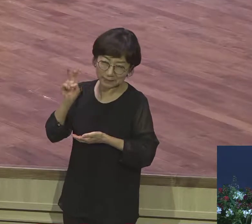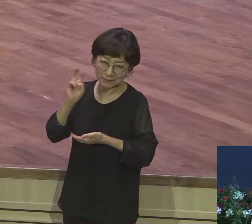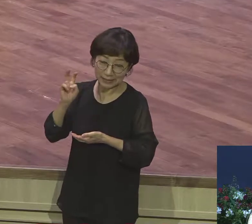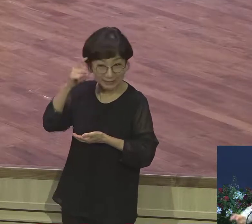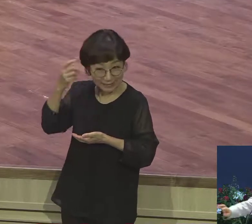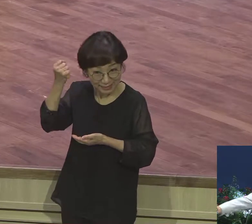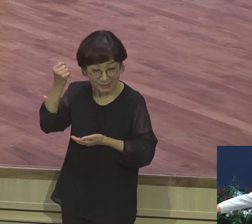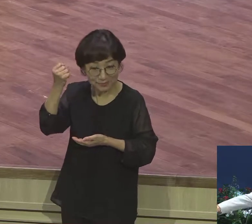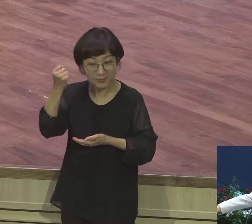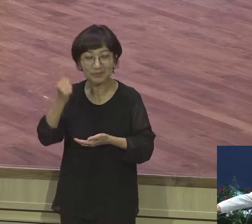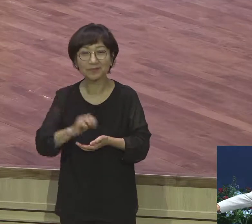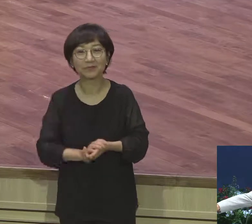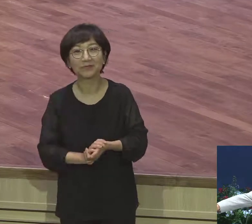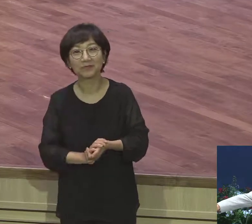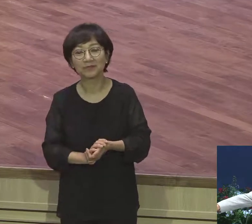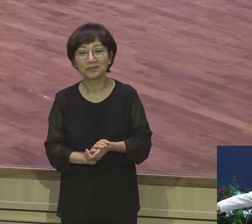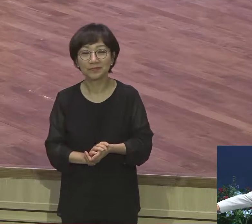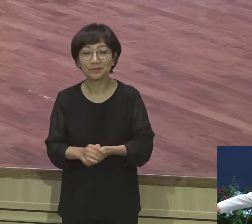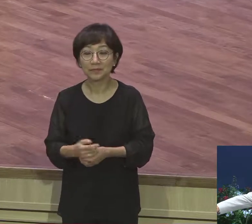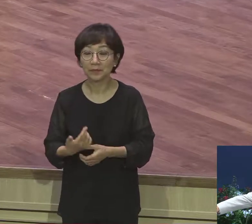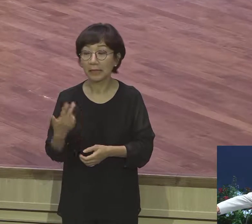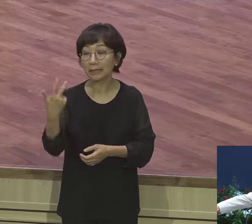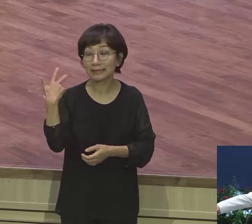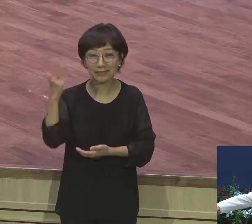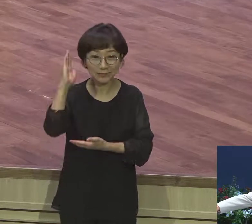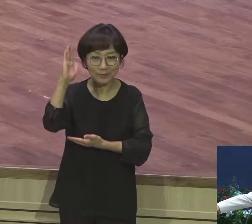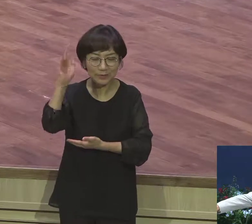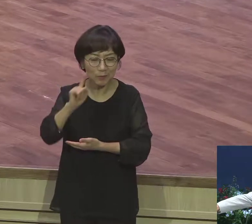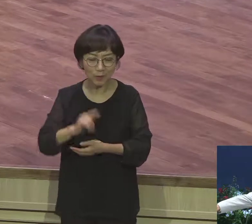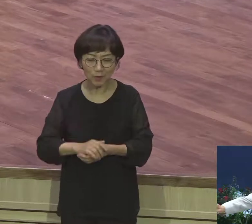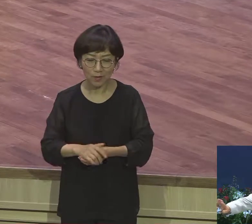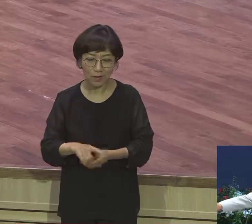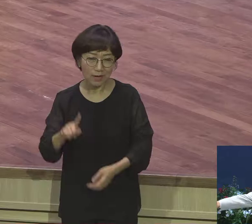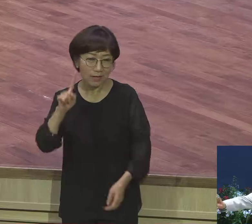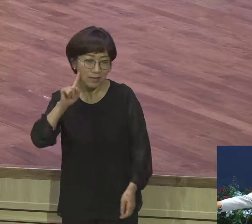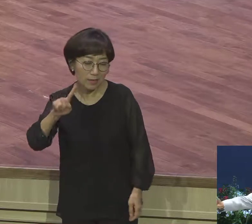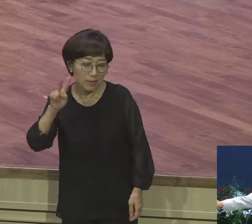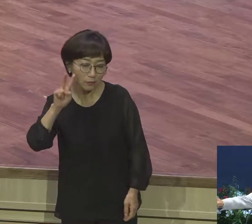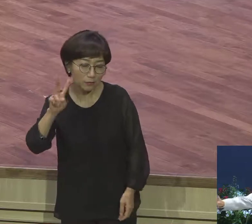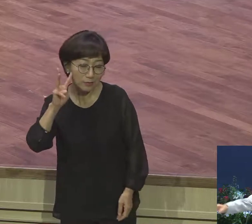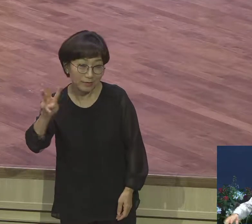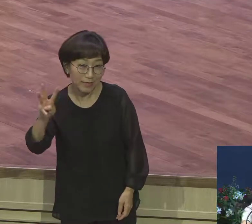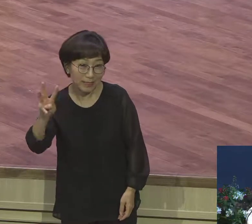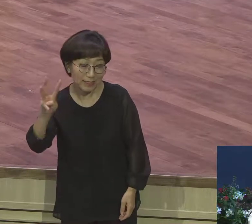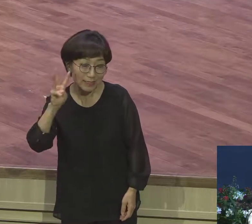거리가 3일쯤 걸어가야 될 거리에서 떨어져 살았기 때문에